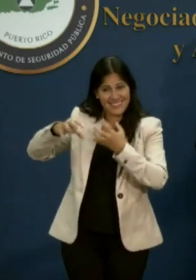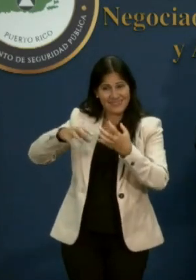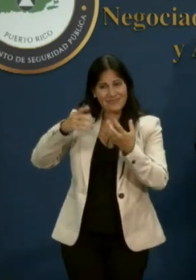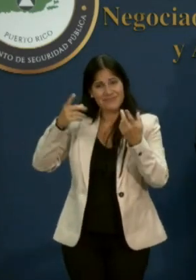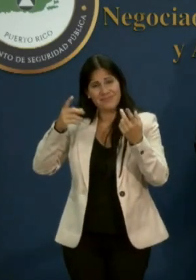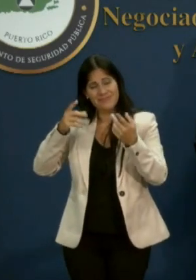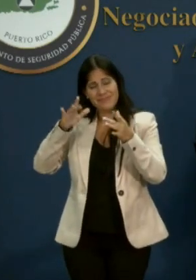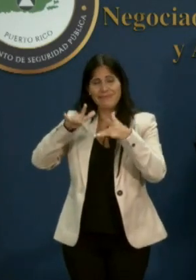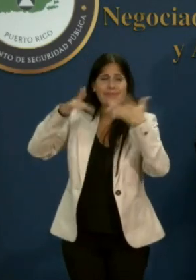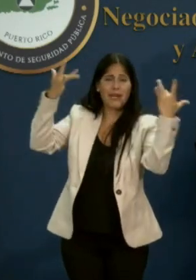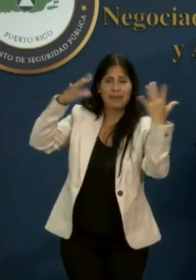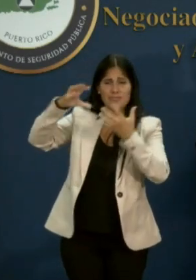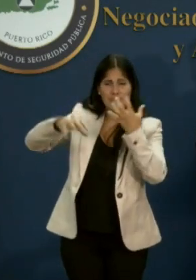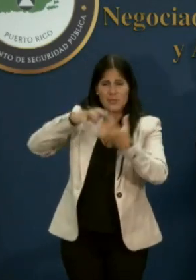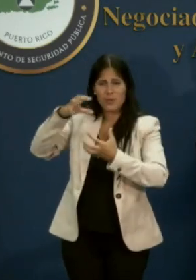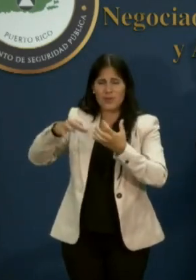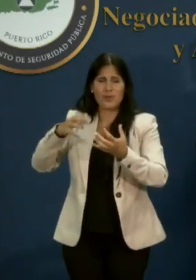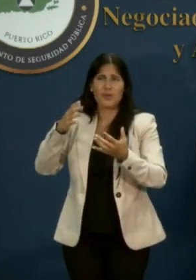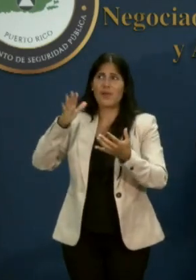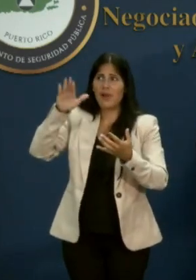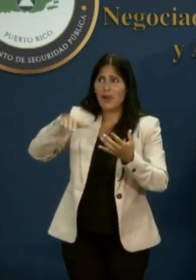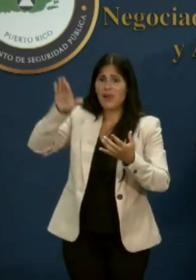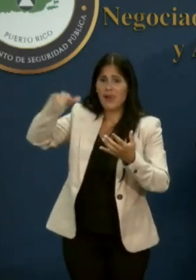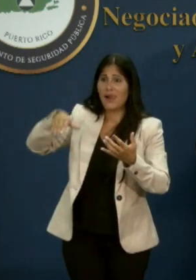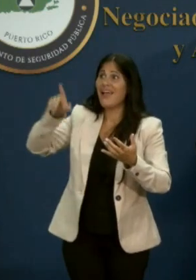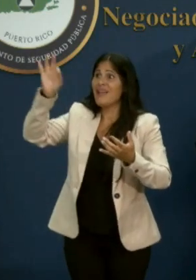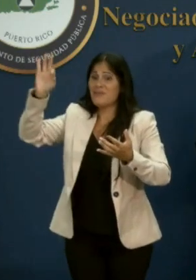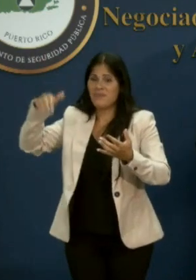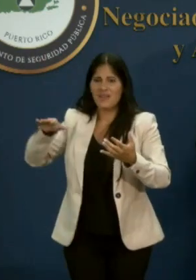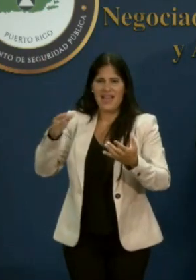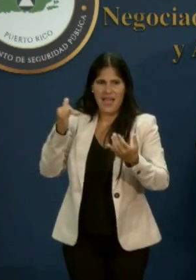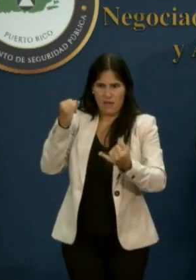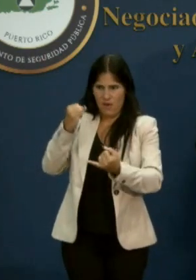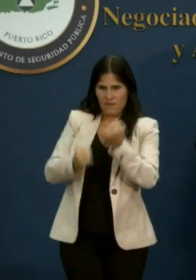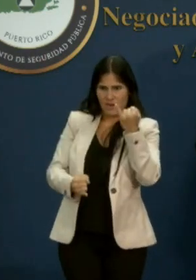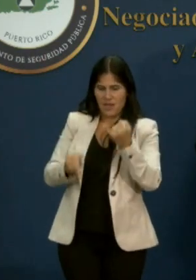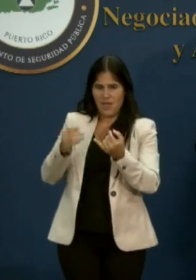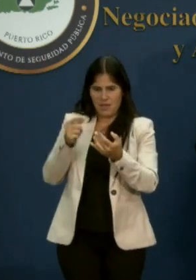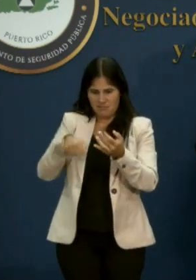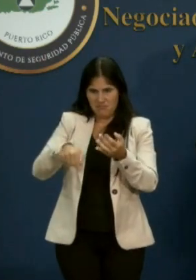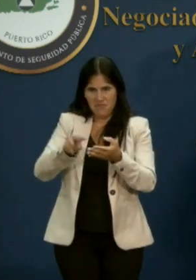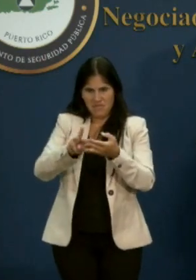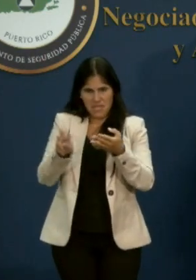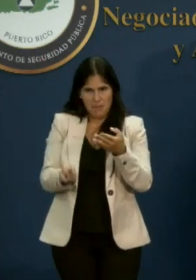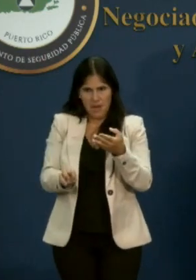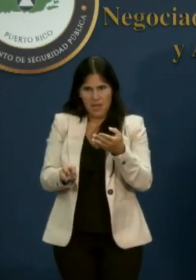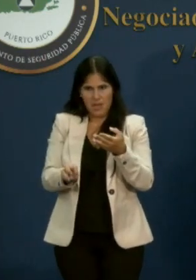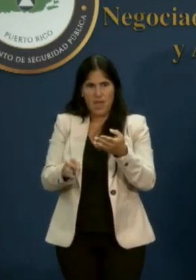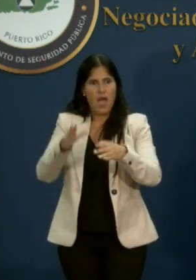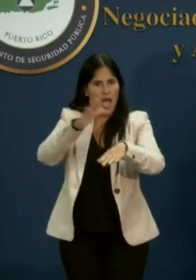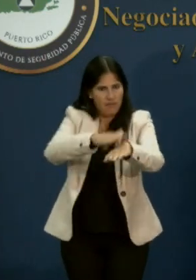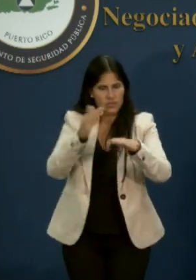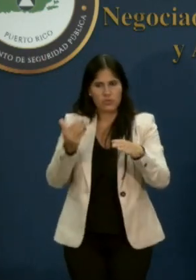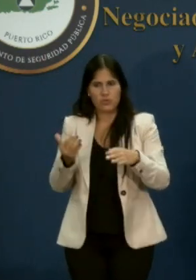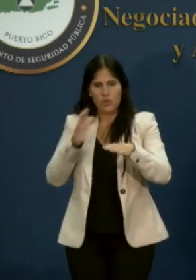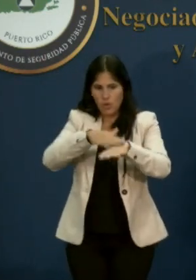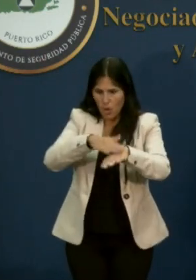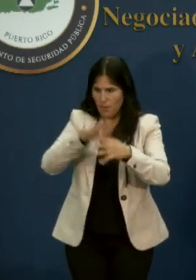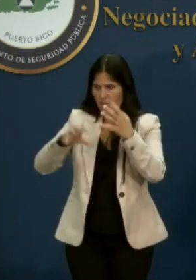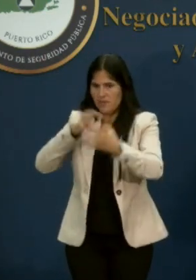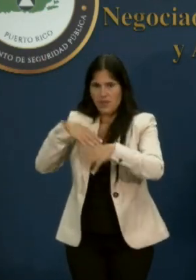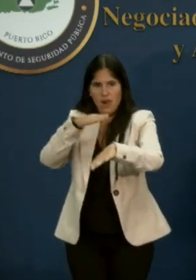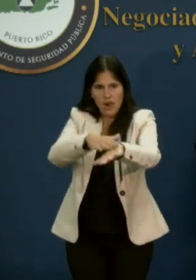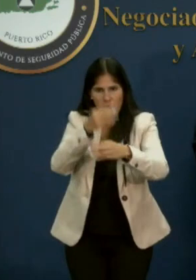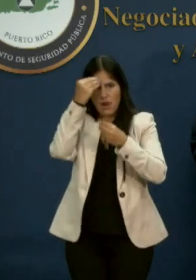tormenta. Sí, son dos fines de semana en los que hemos tenido aviso de tormenta y